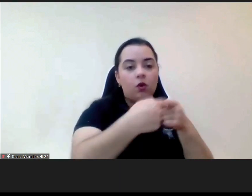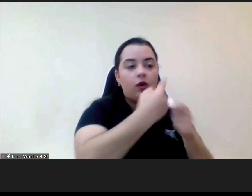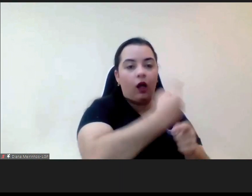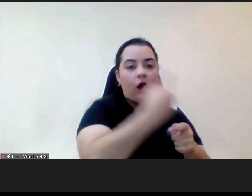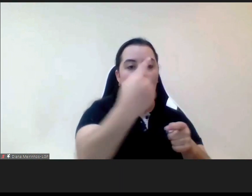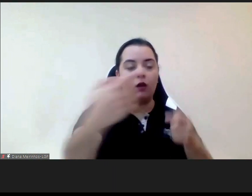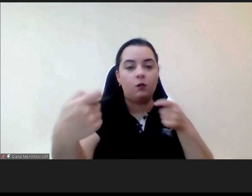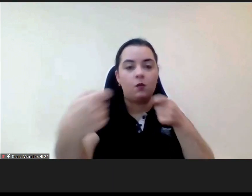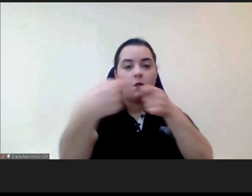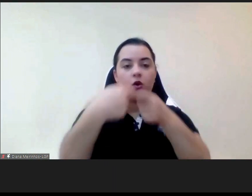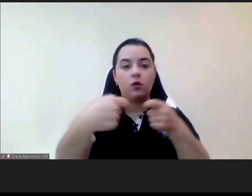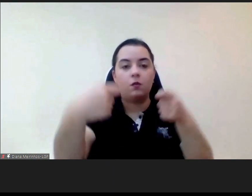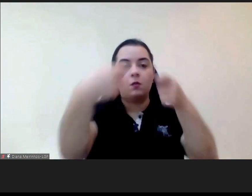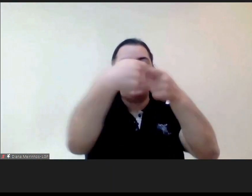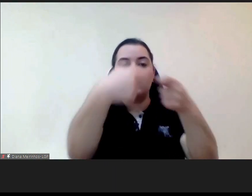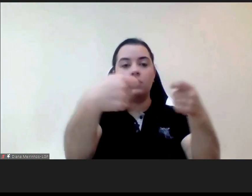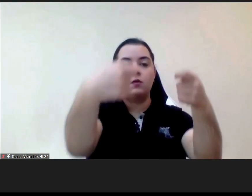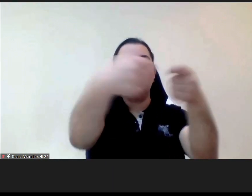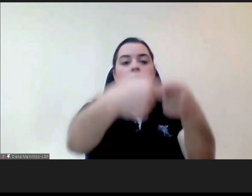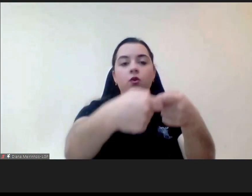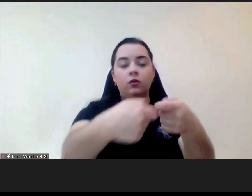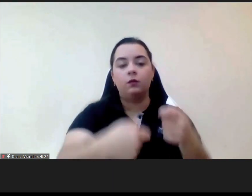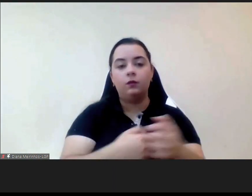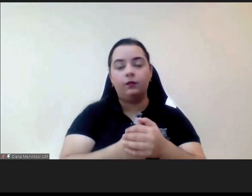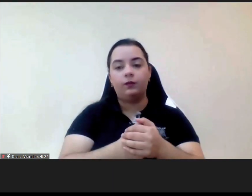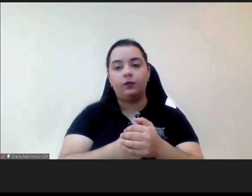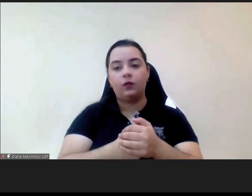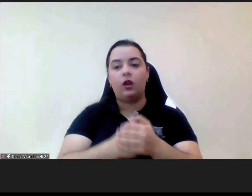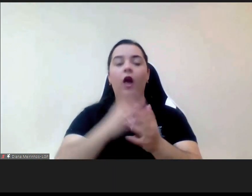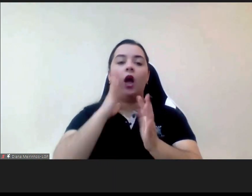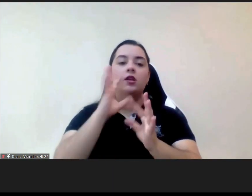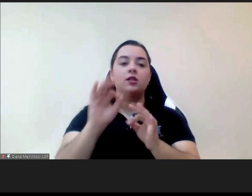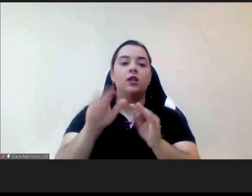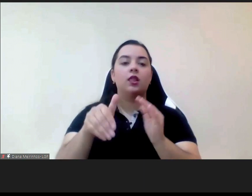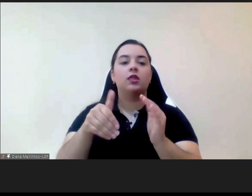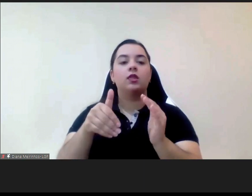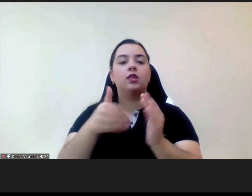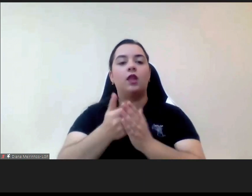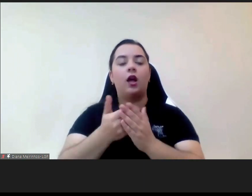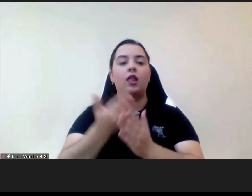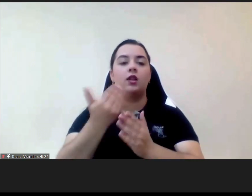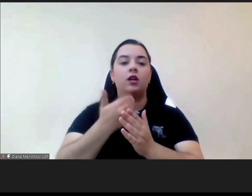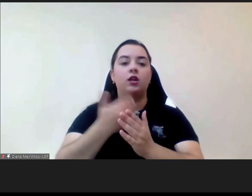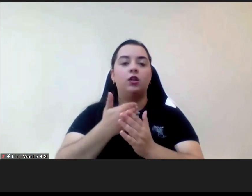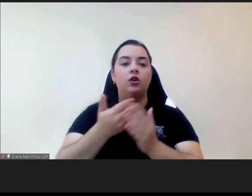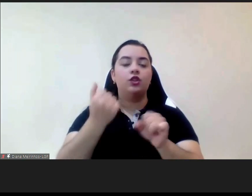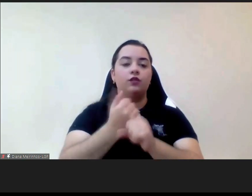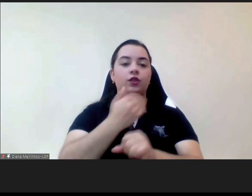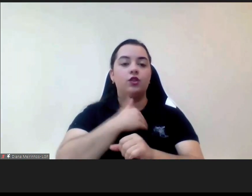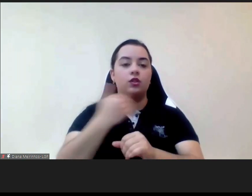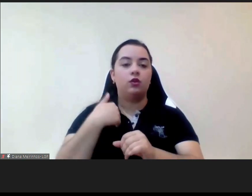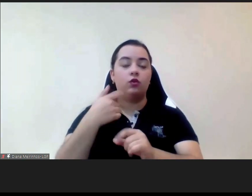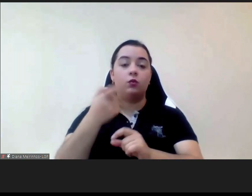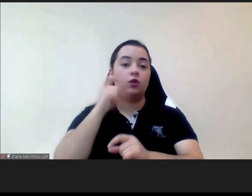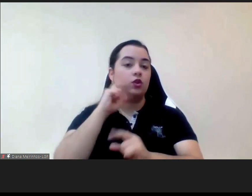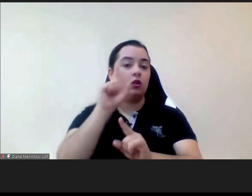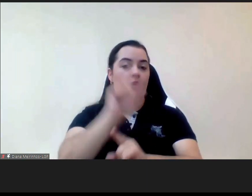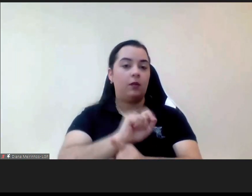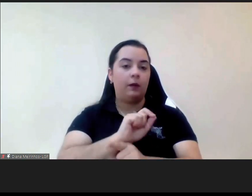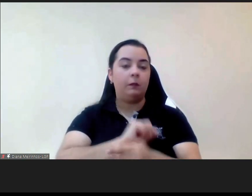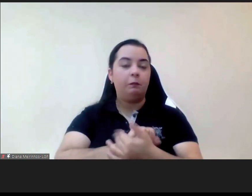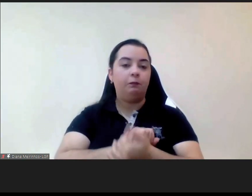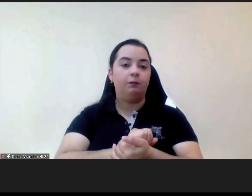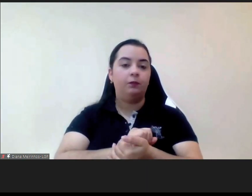que o direito à saúde e o direito no acesso aos serviços de saúde sejam salvaguardados ao longo do tempo fomos